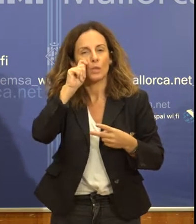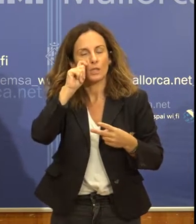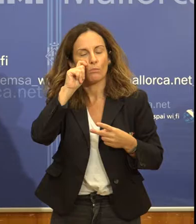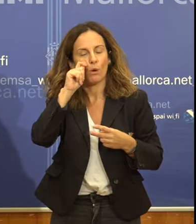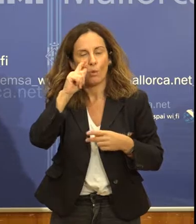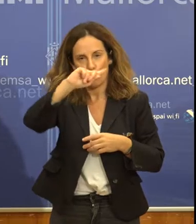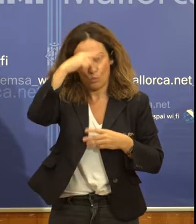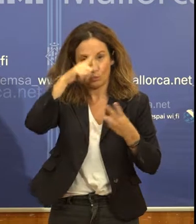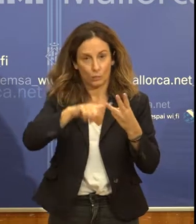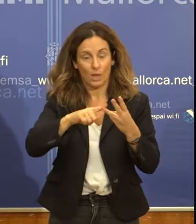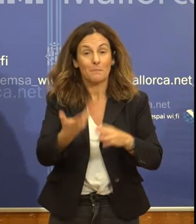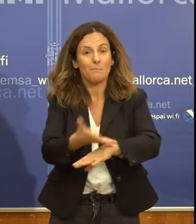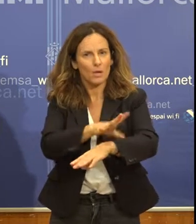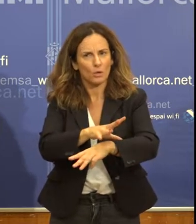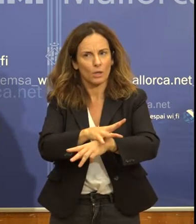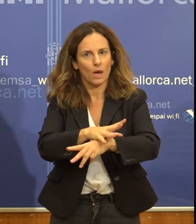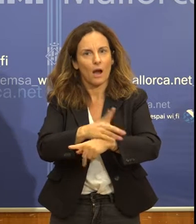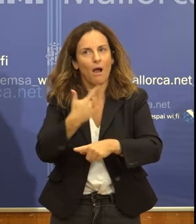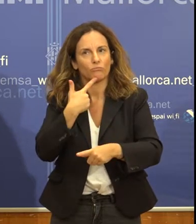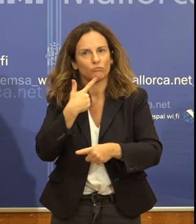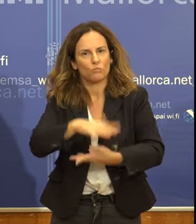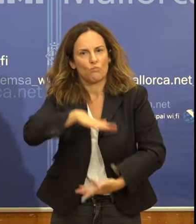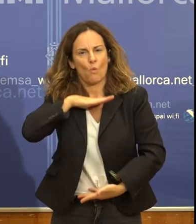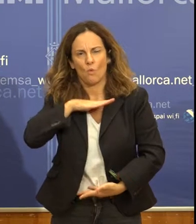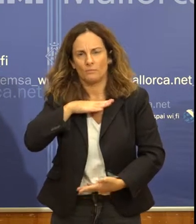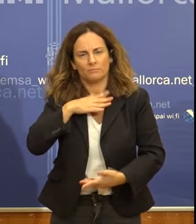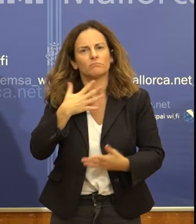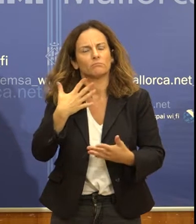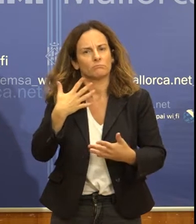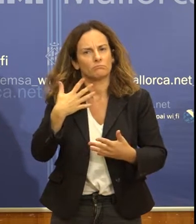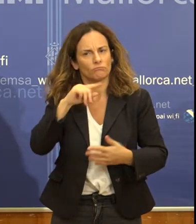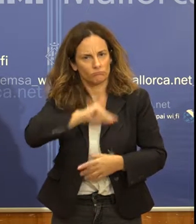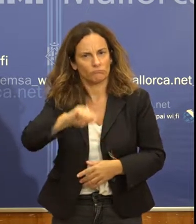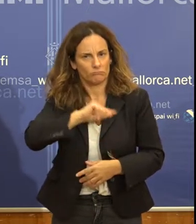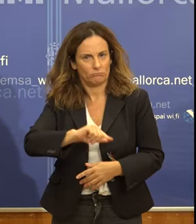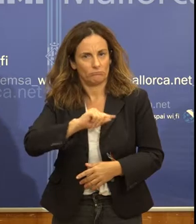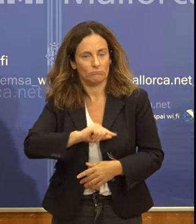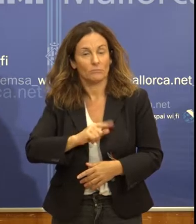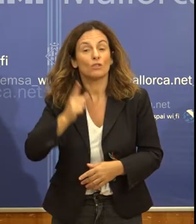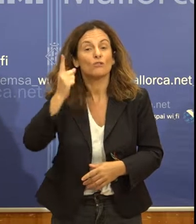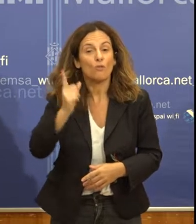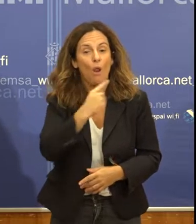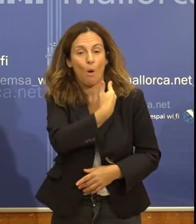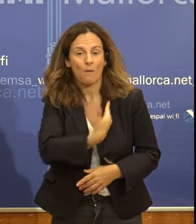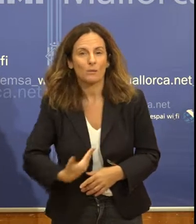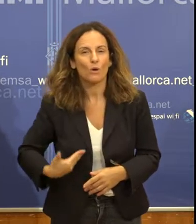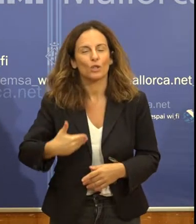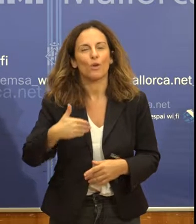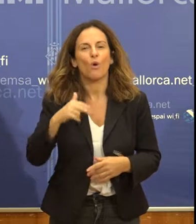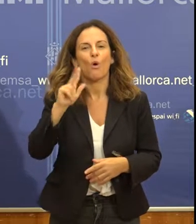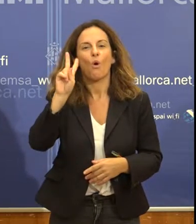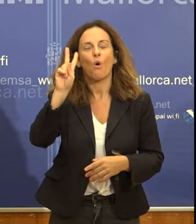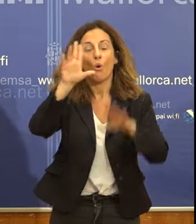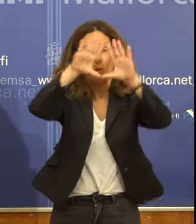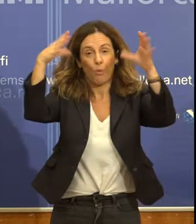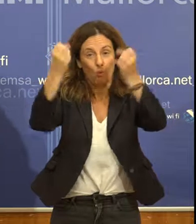Mallorca, en aquest àmbit, és, podríem dir, impressionant. No només tenim patrimoni de l'UNESCO, tant